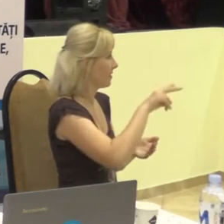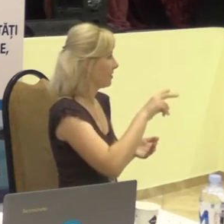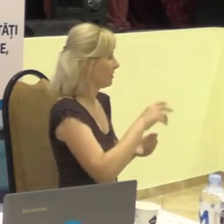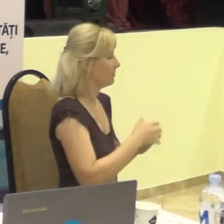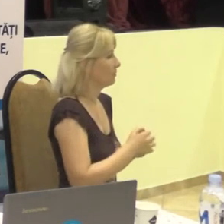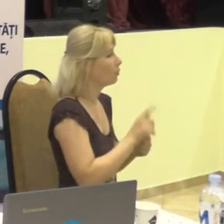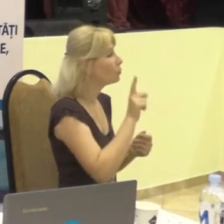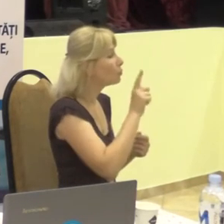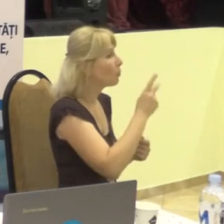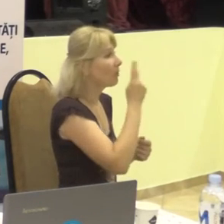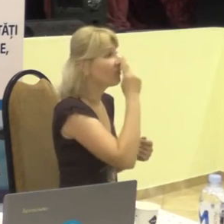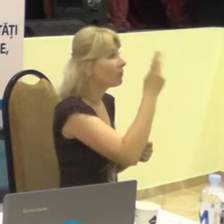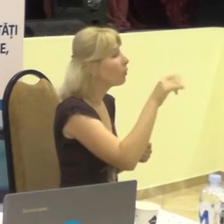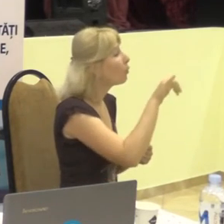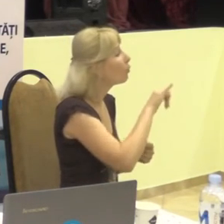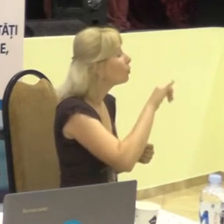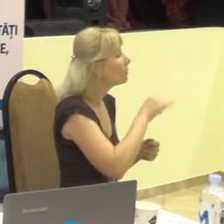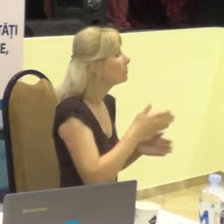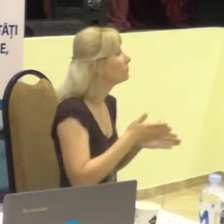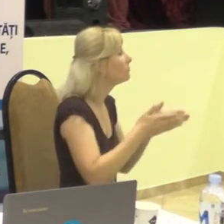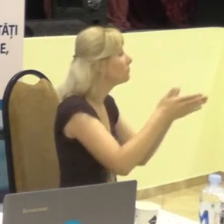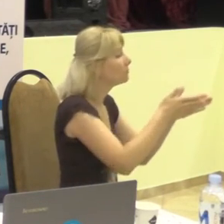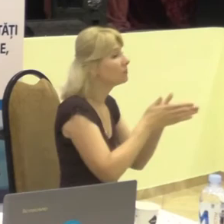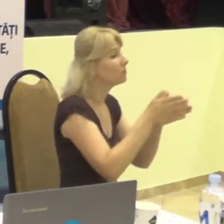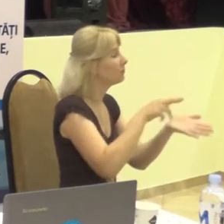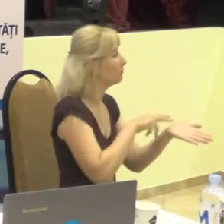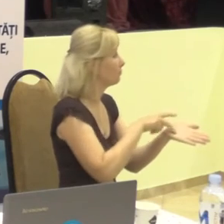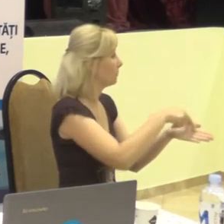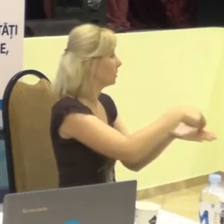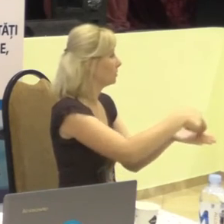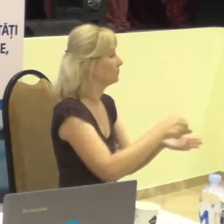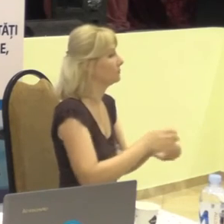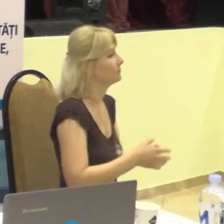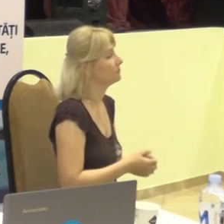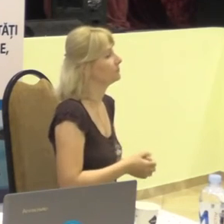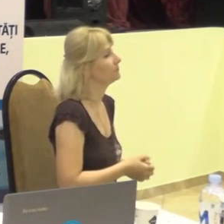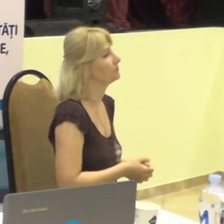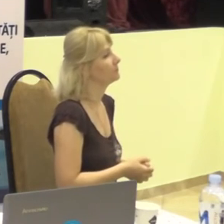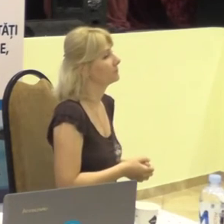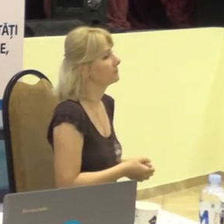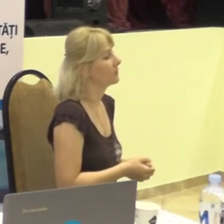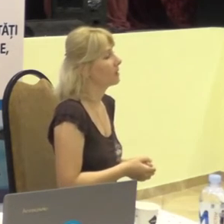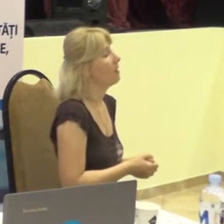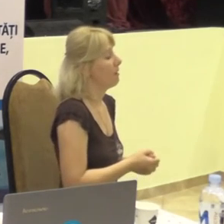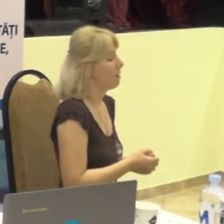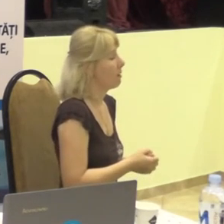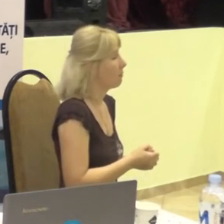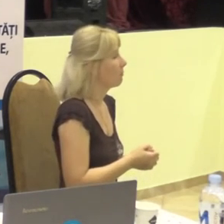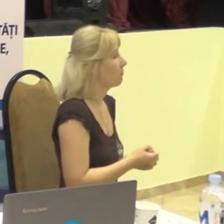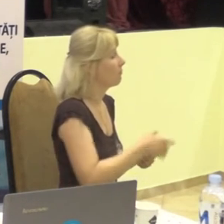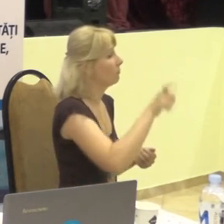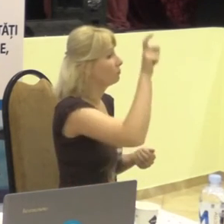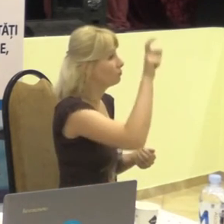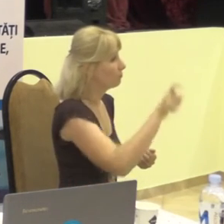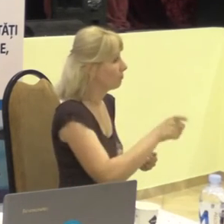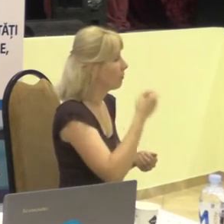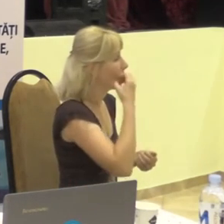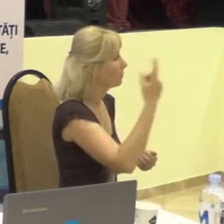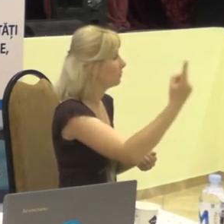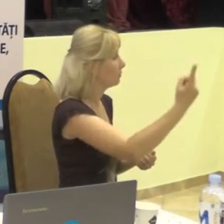ca să vadă în care parte, în care direcție trebuie să meargă. De el se apropie o